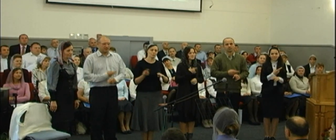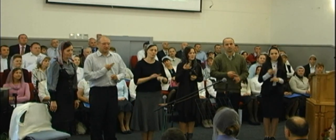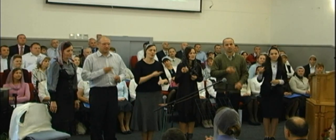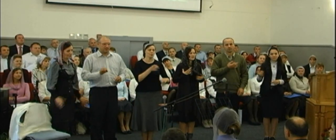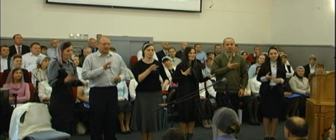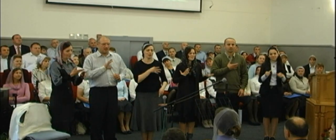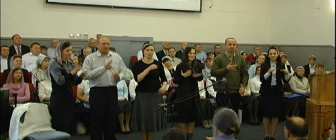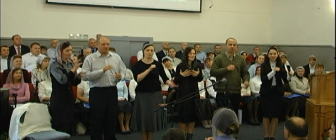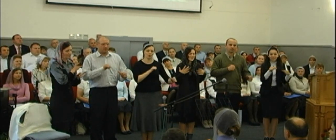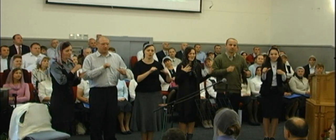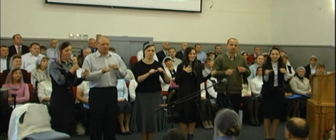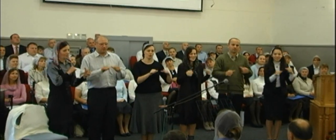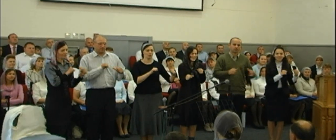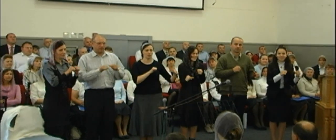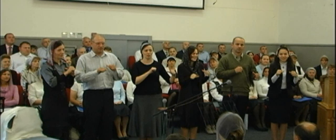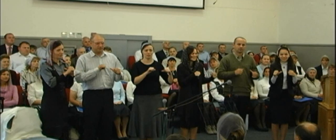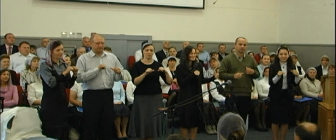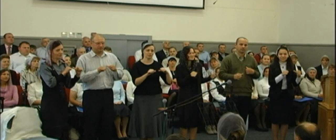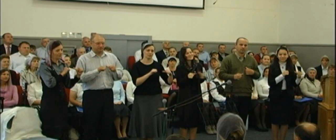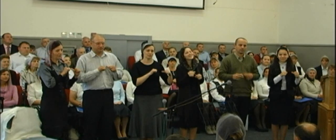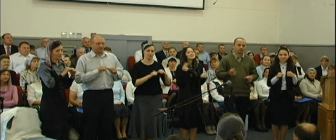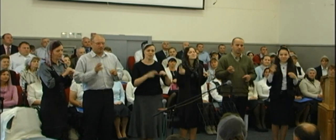Беспятная порока